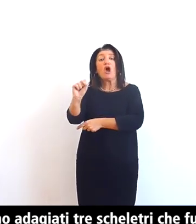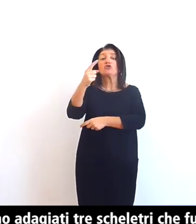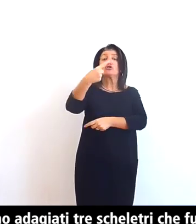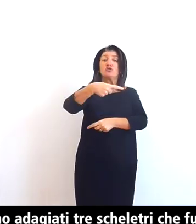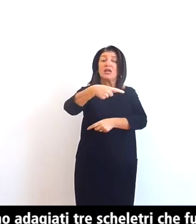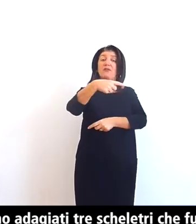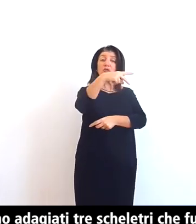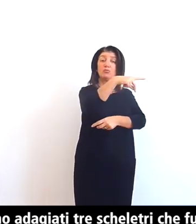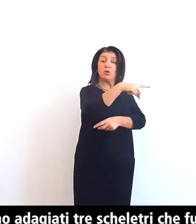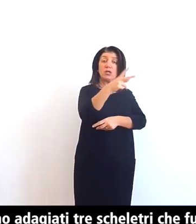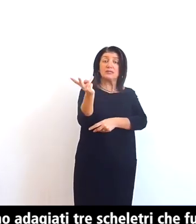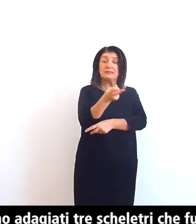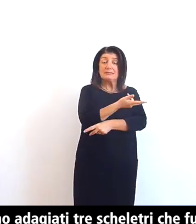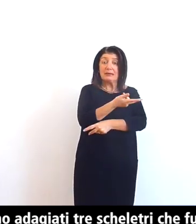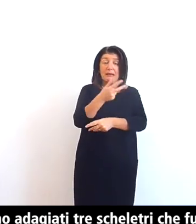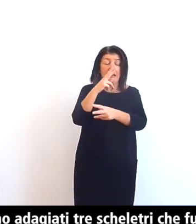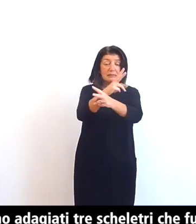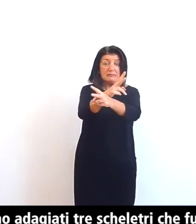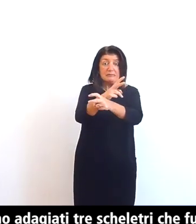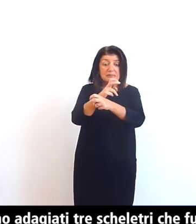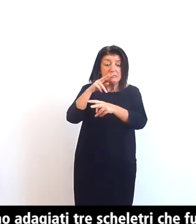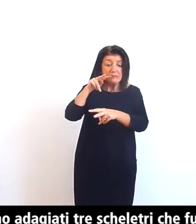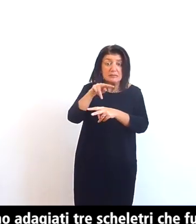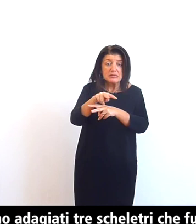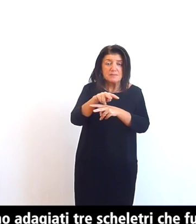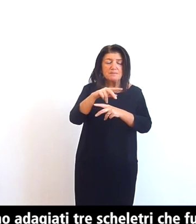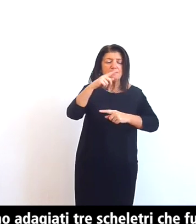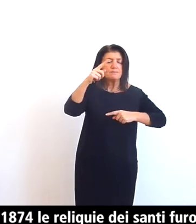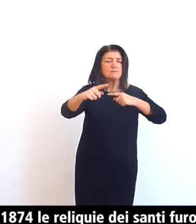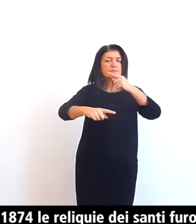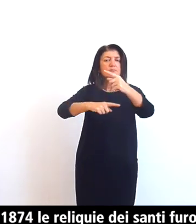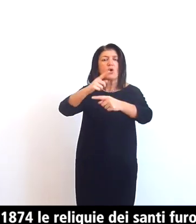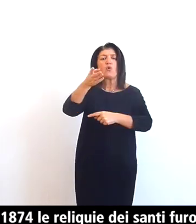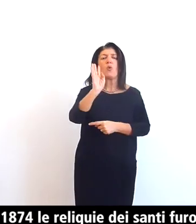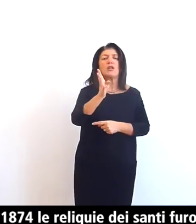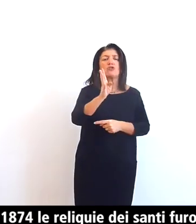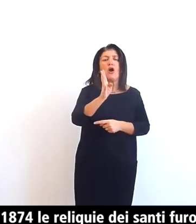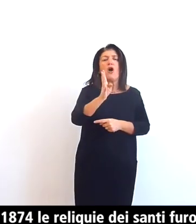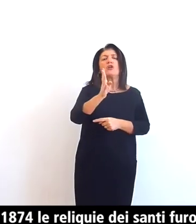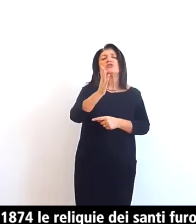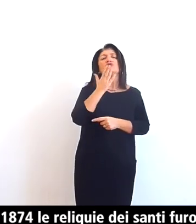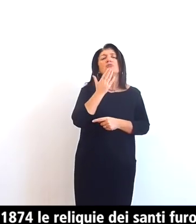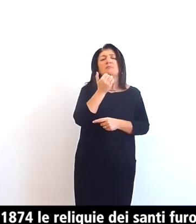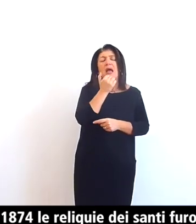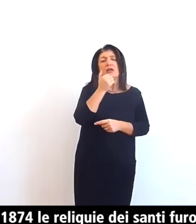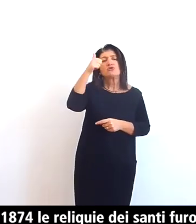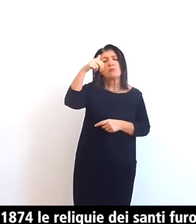Protasio il 14 maggio 1874 le reliquie dei